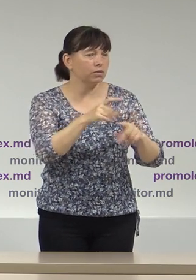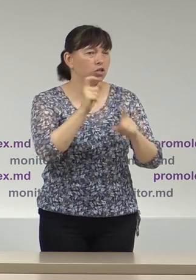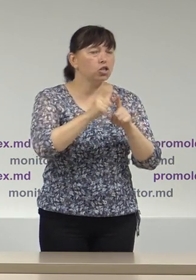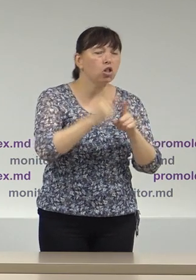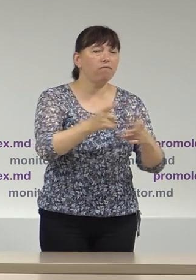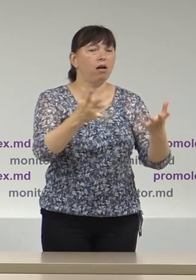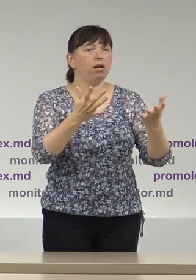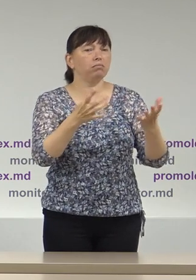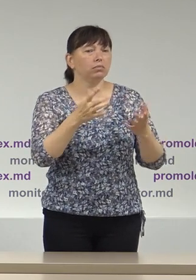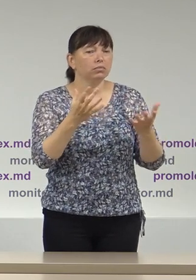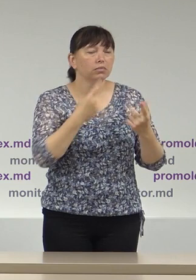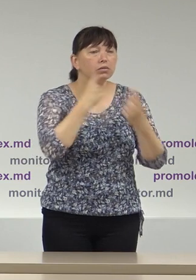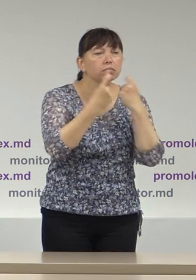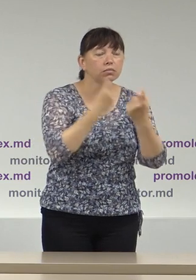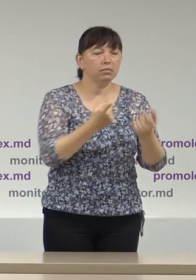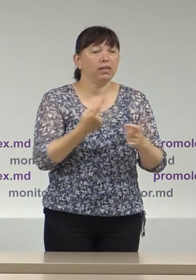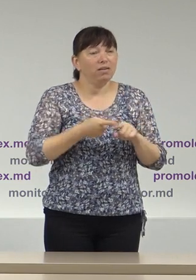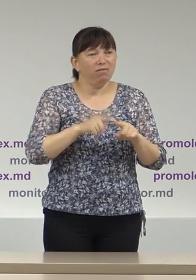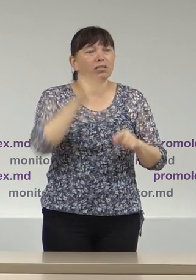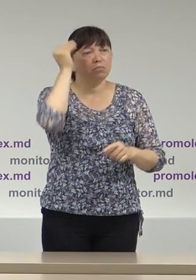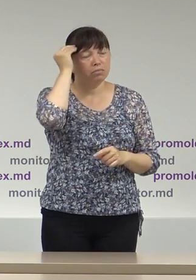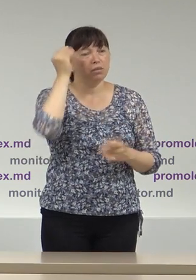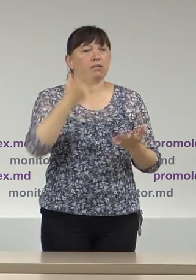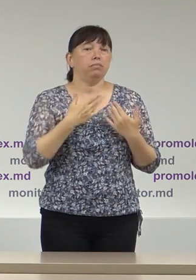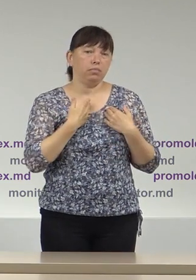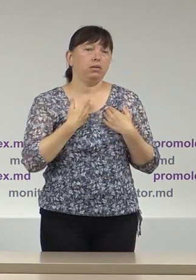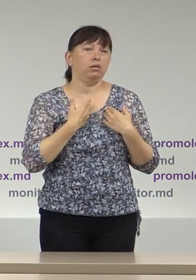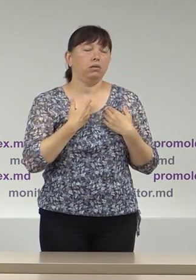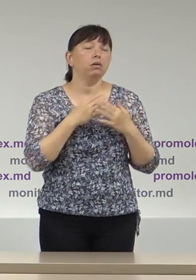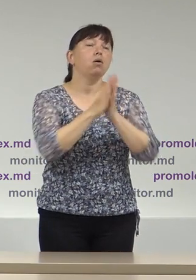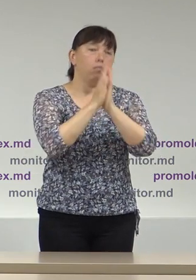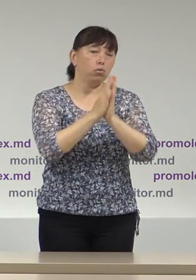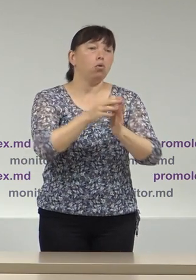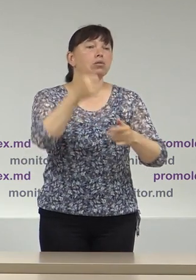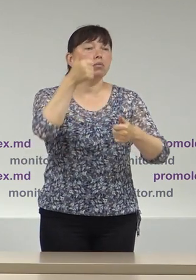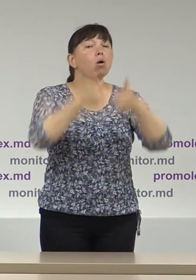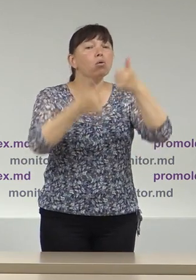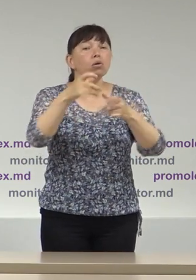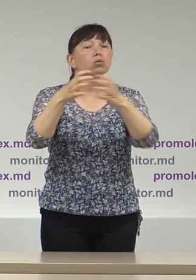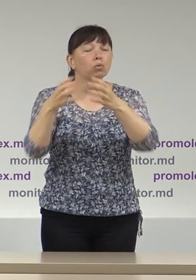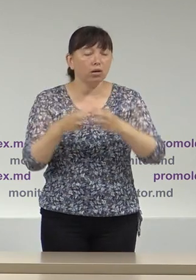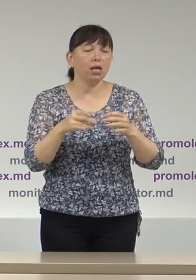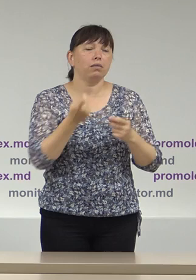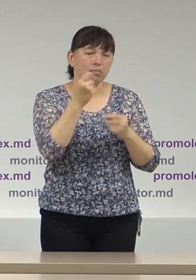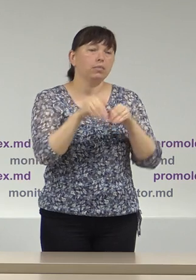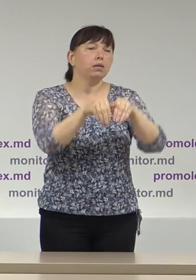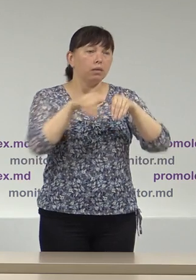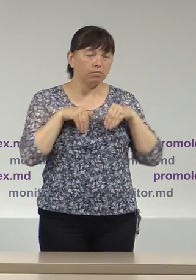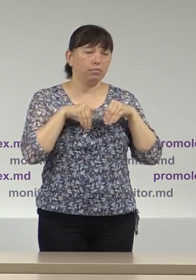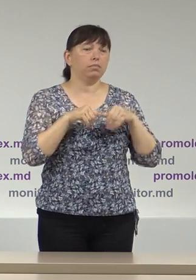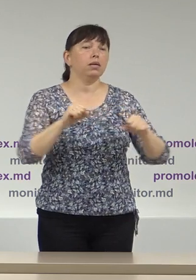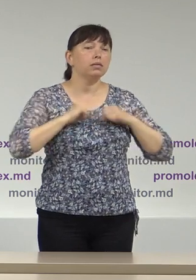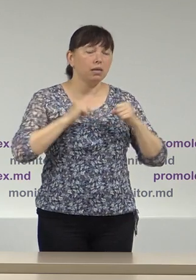în acest sens chemăm concurenții electorali să se abțină de la